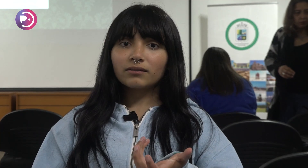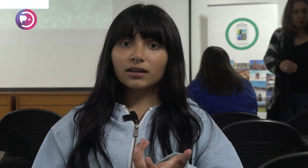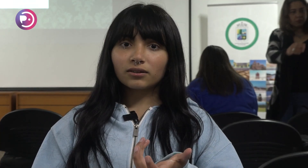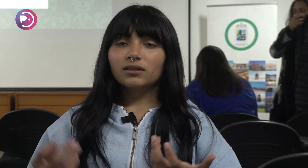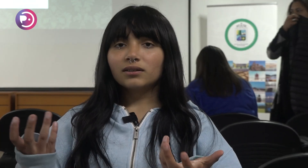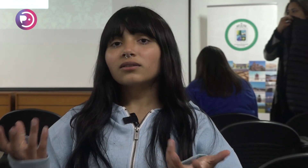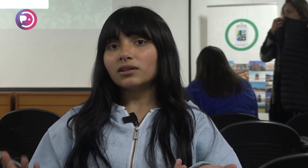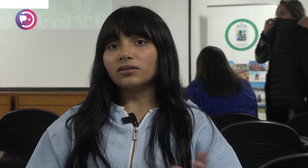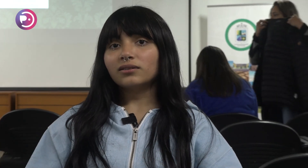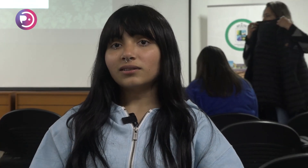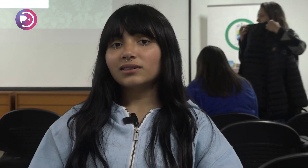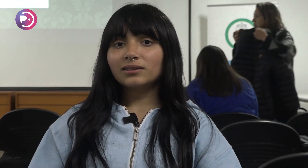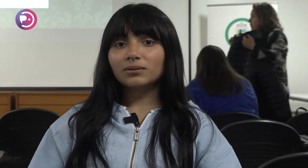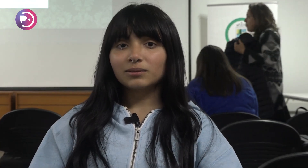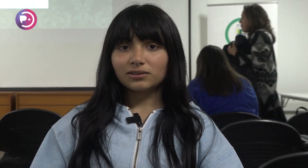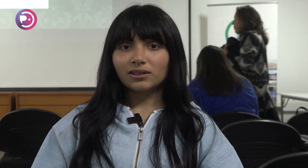hablar con ellos, con este tipo de personas.